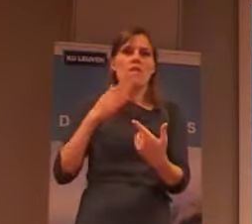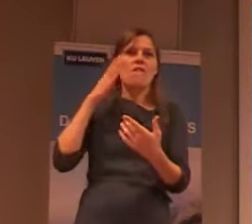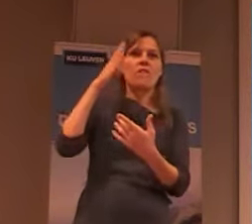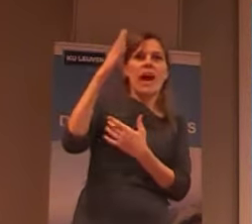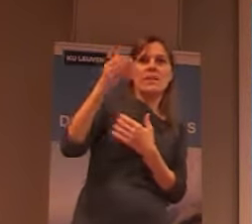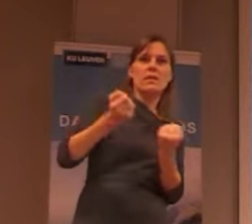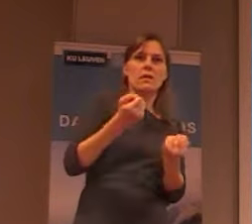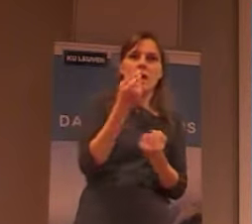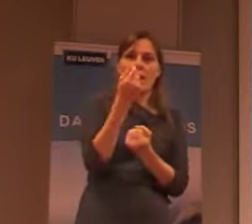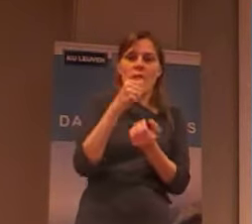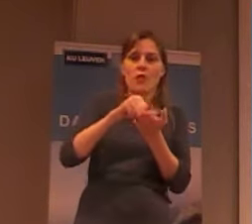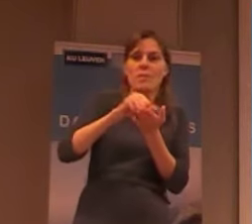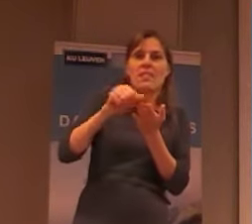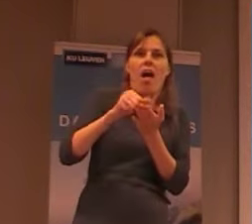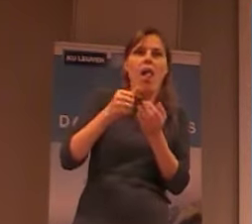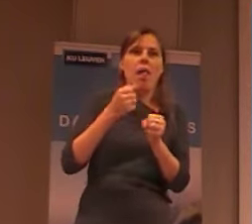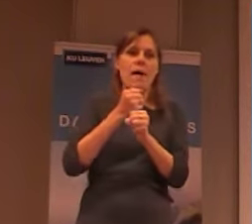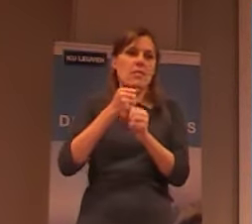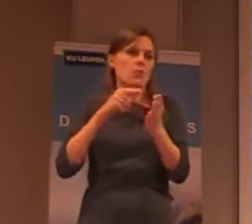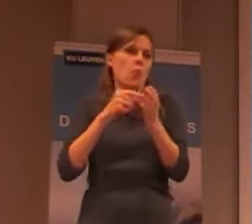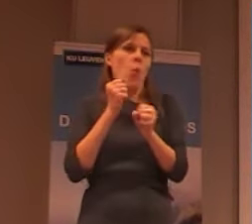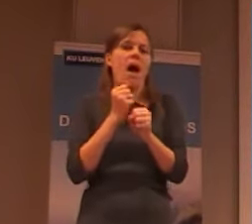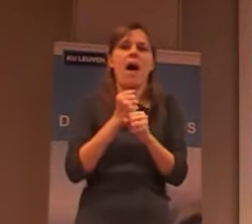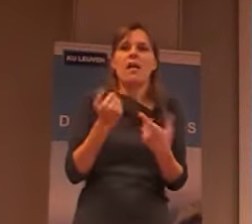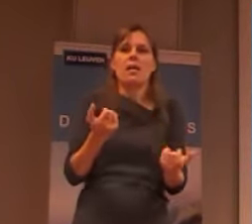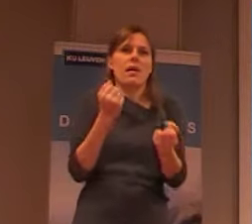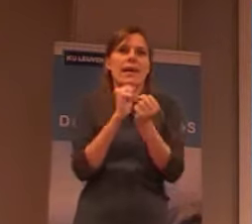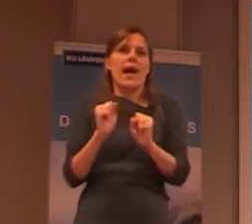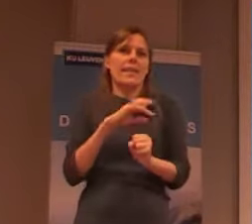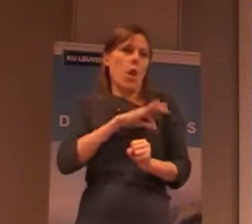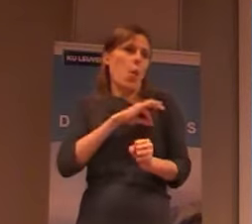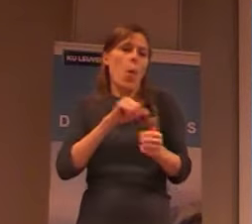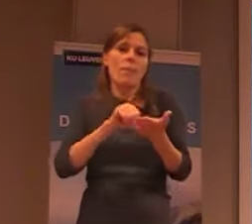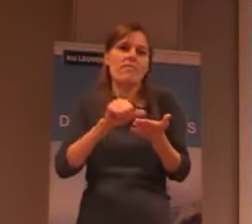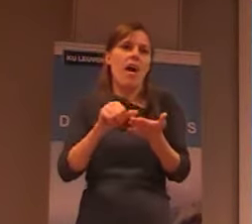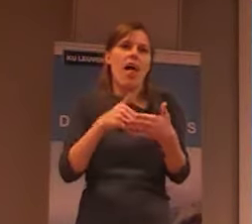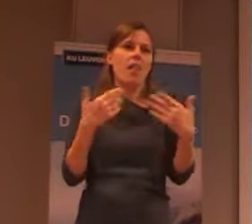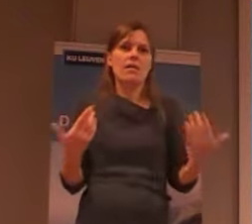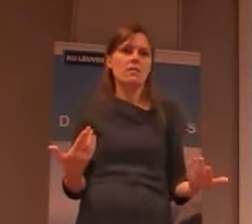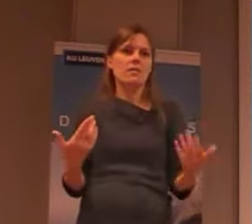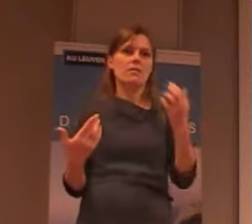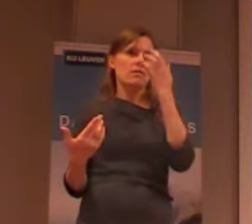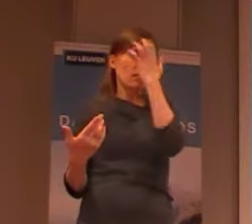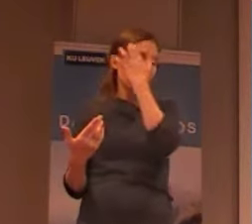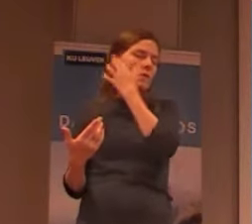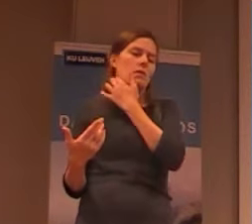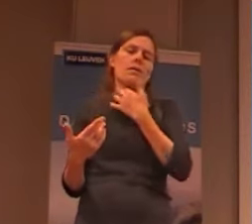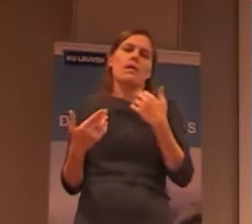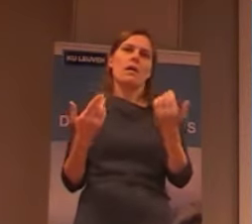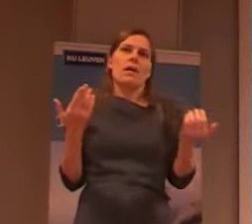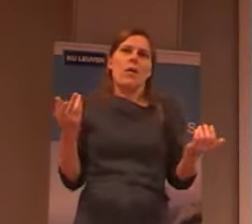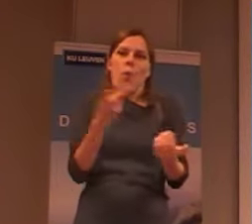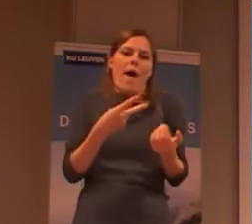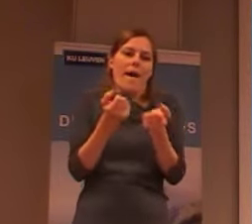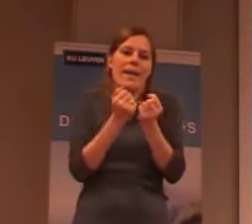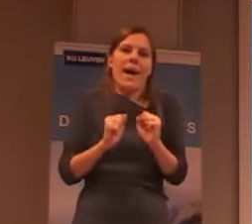draaien. om daar, om eigenlijk, salarissen te betalen, van mensen, enzovoort. Dus, kunnen ons, wij kunnen dan,